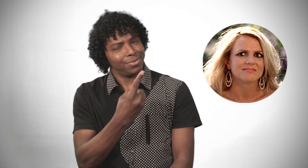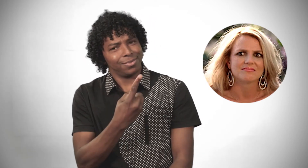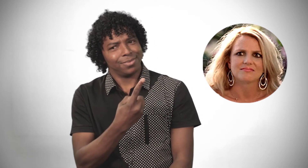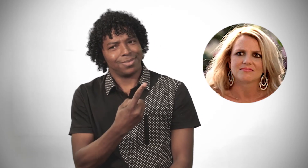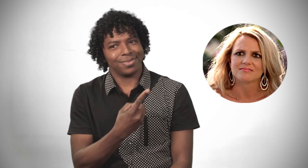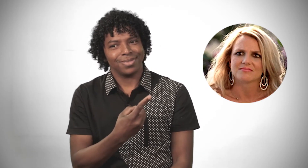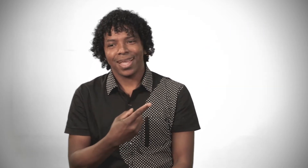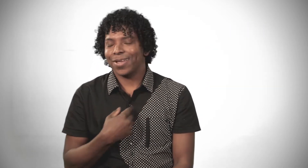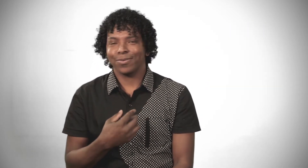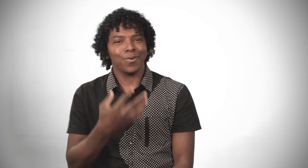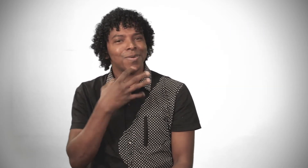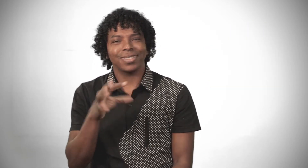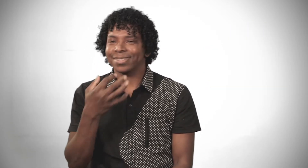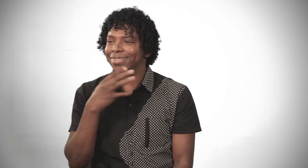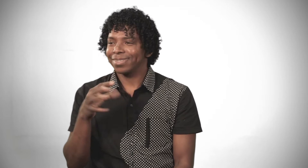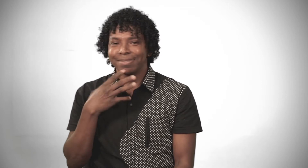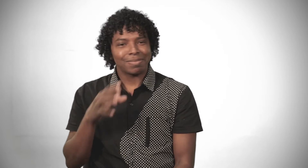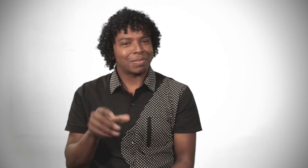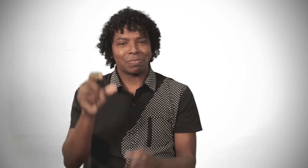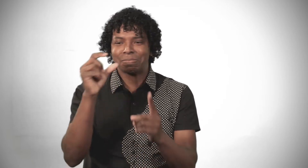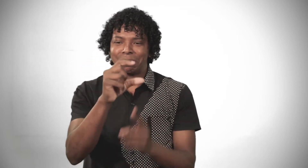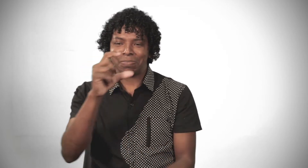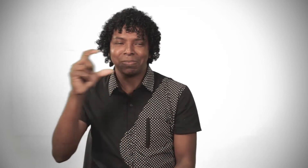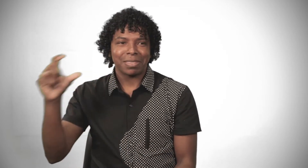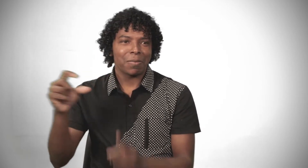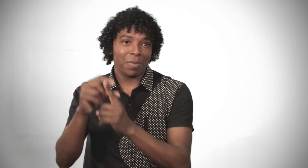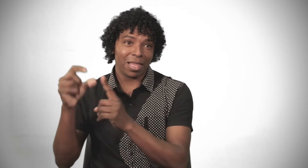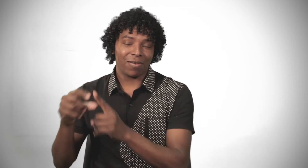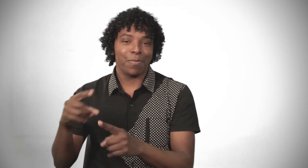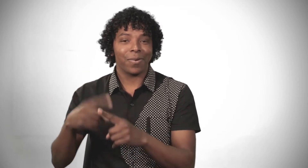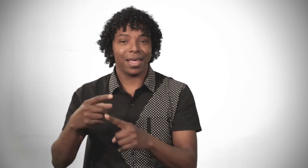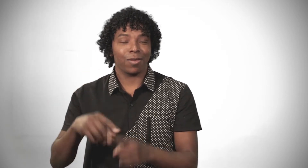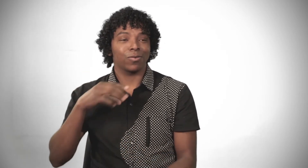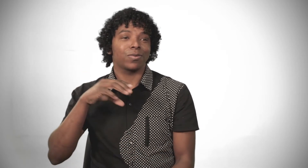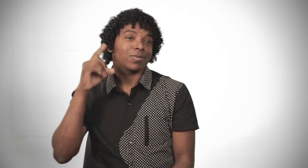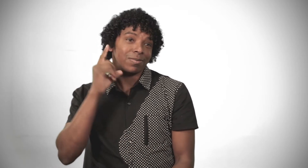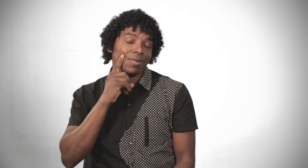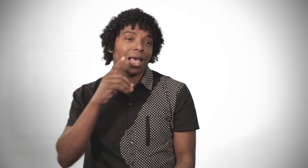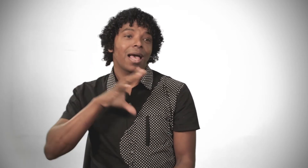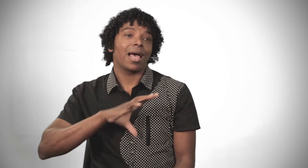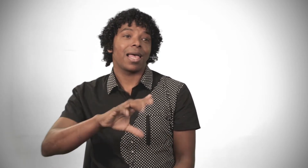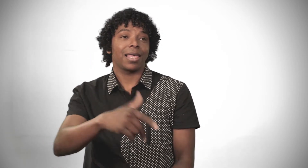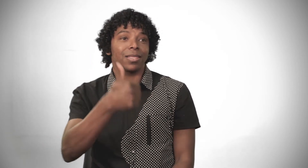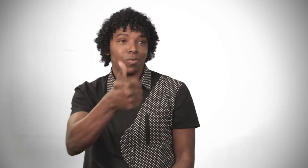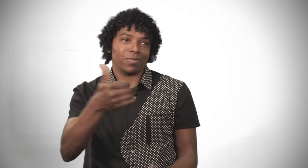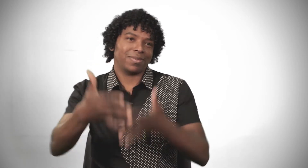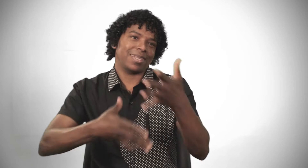conhecia diversas daquelas palavras que estavam no texto. Porque o surdo utiliza como primeira língua a língua de sinais. E o português